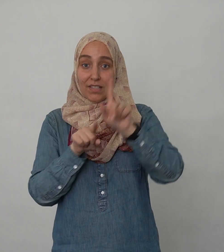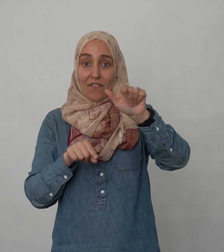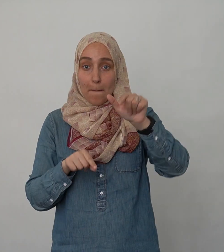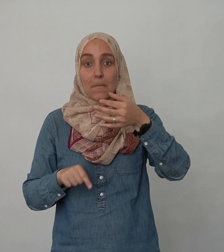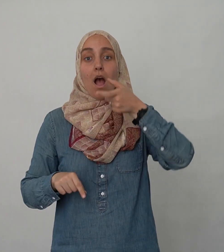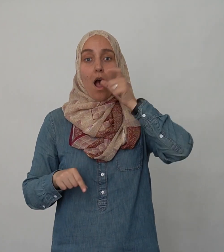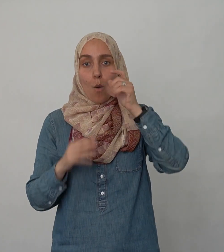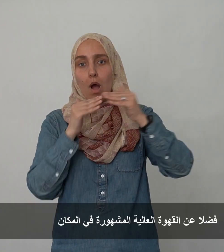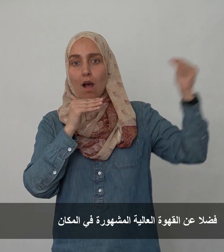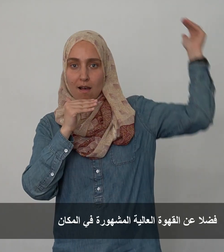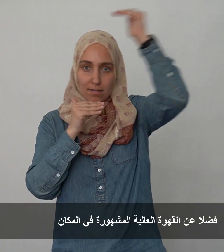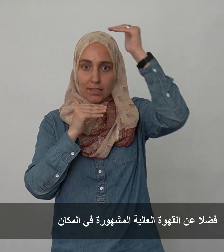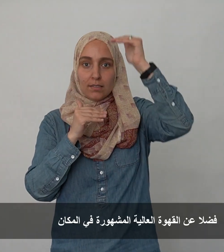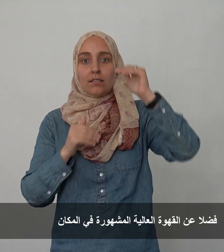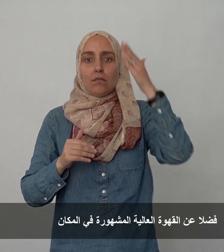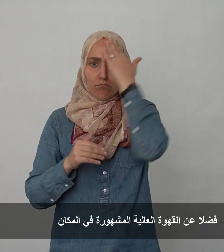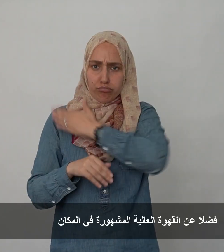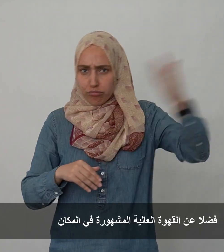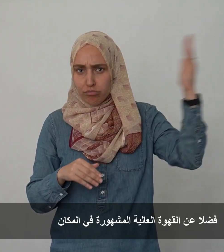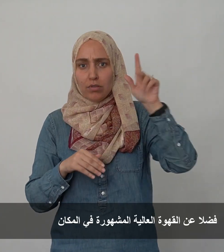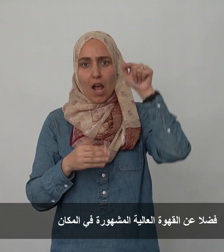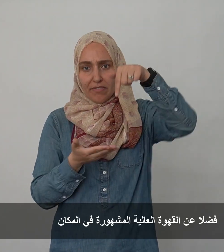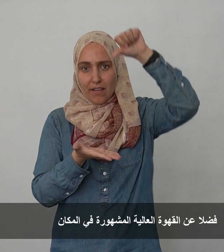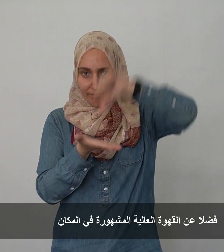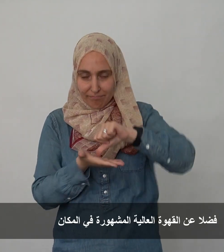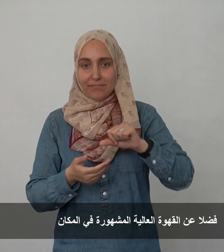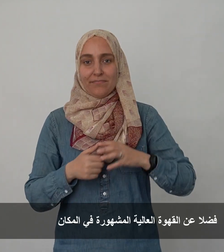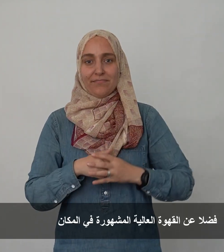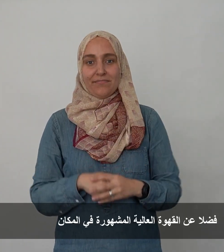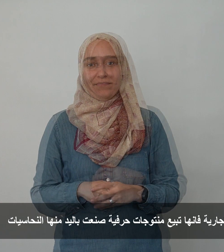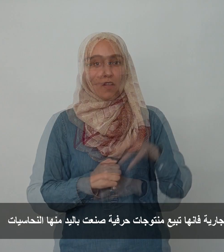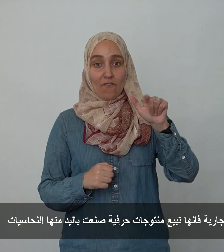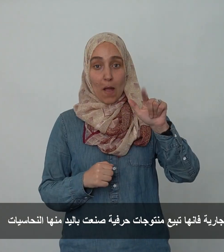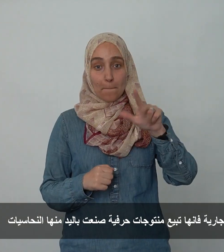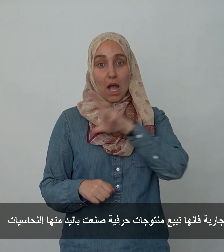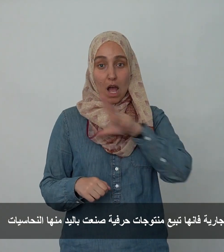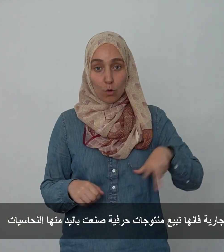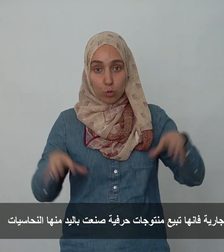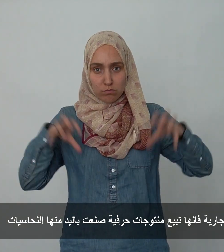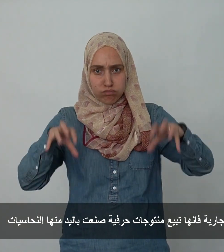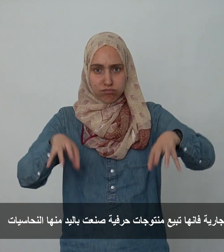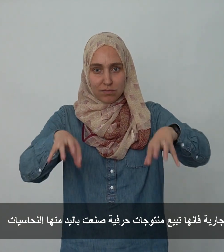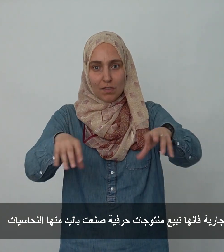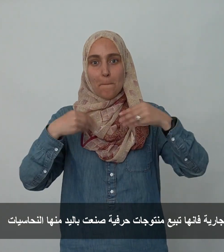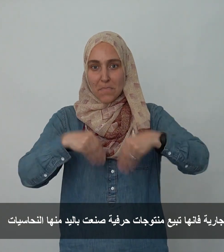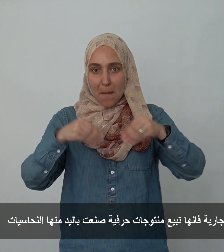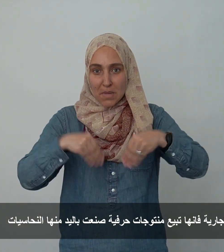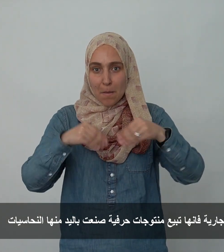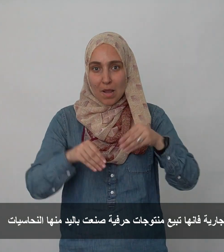فضلا عن القهوة العالية المشهورة في المكان أما المحلات التجارية فأنها